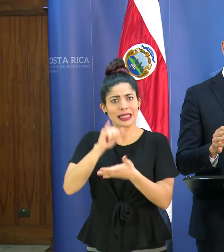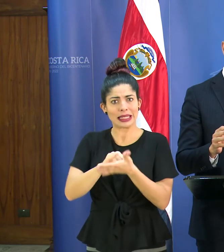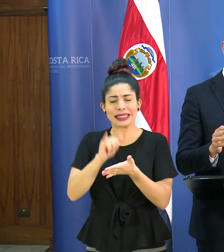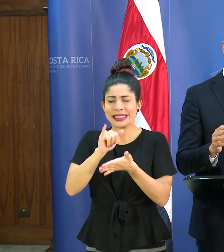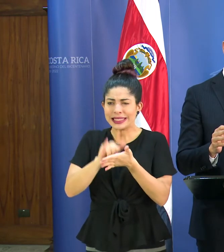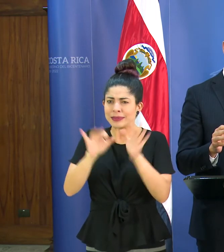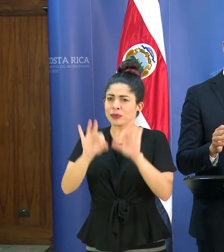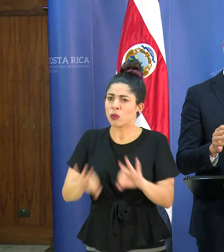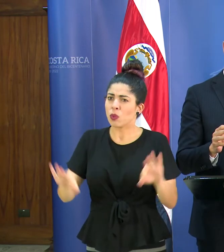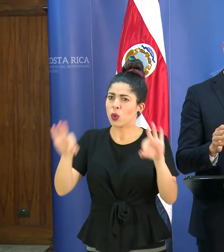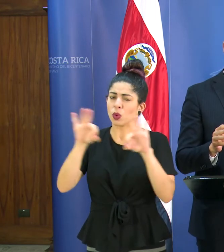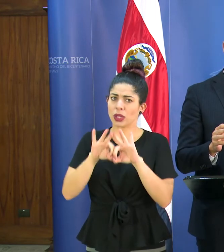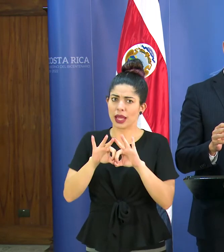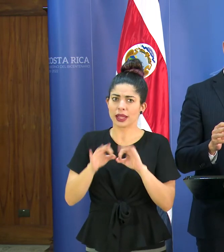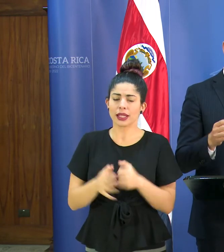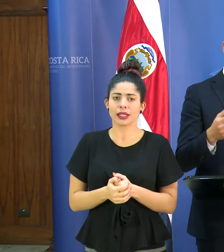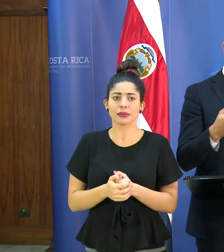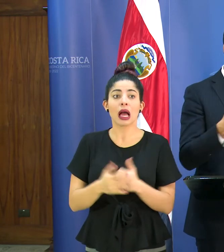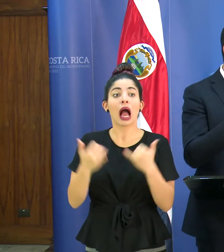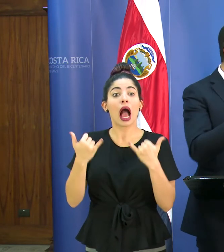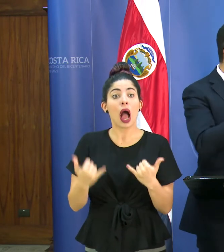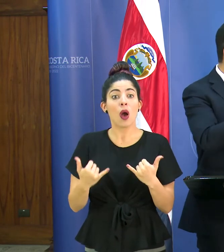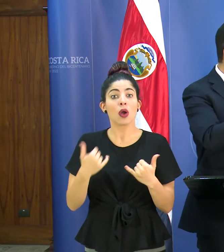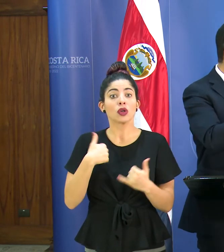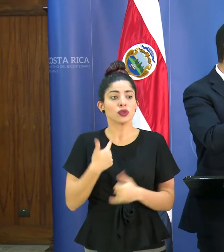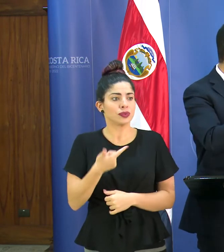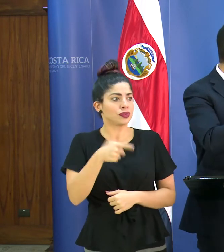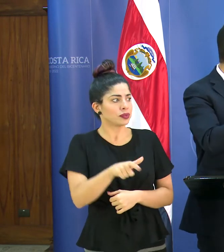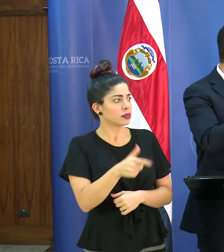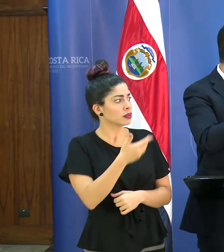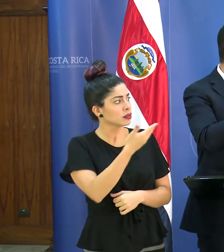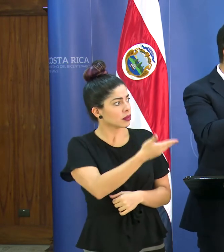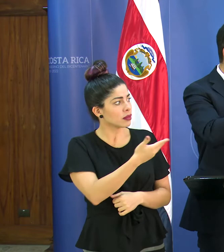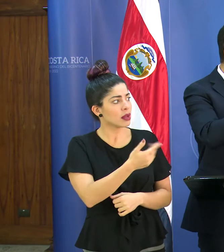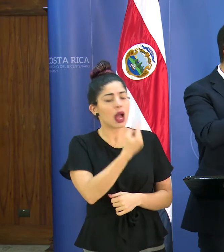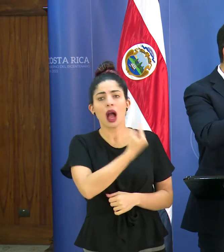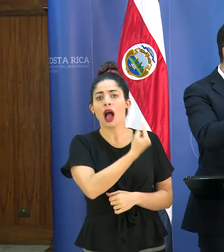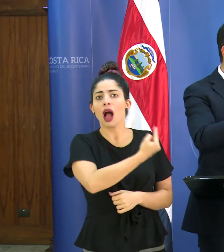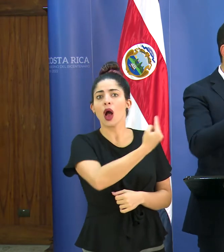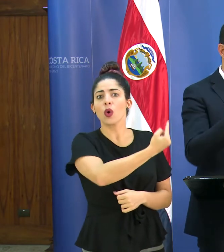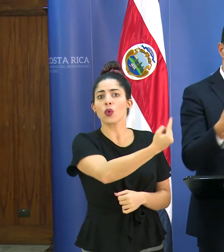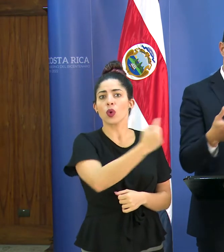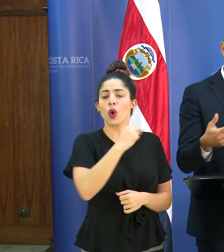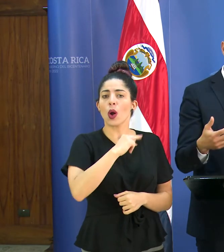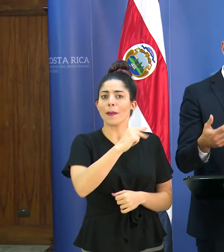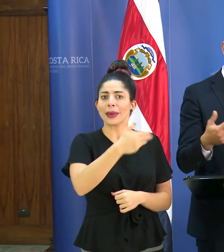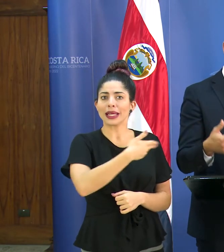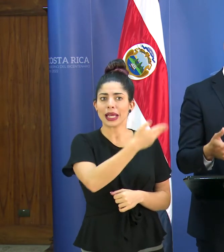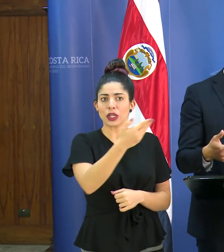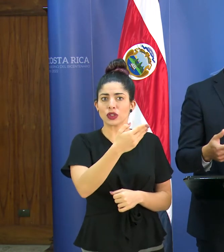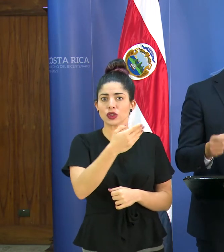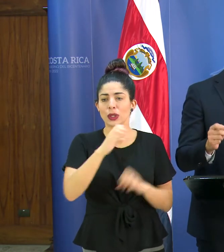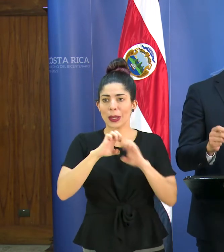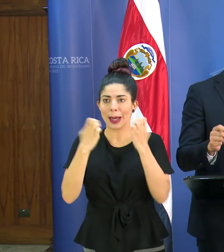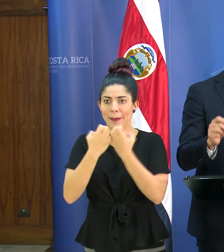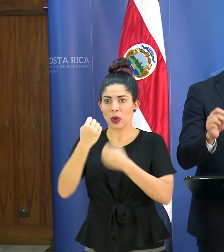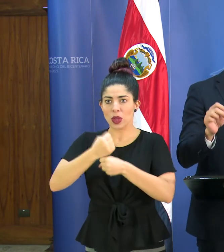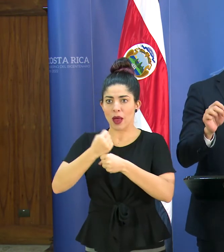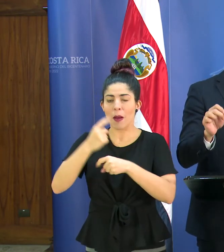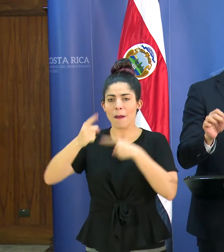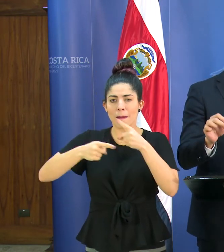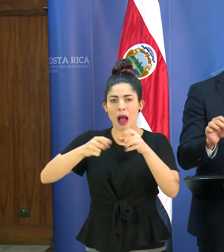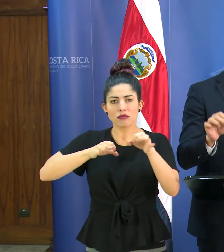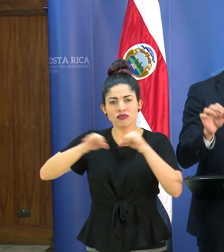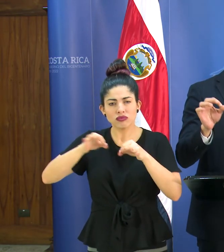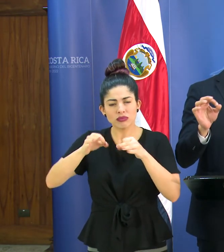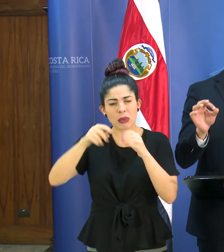sumamente importante. Ahora yo le daría paso en realidad a que cada uno de los compañeros en el gabinete exponga